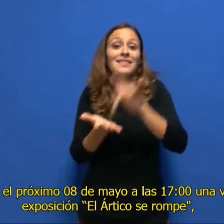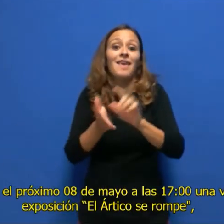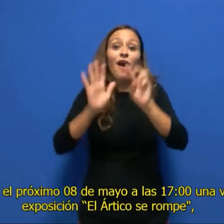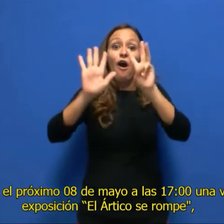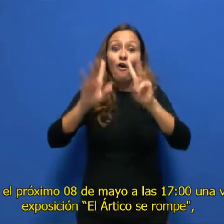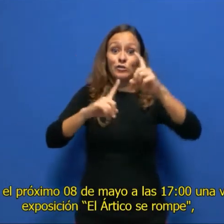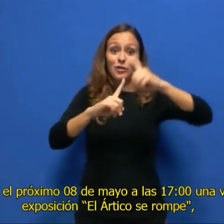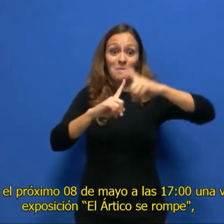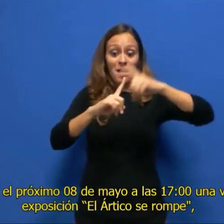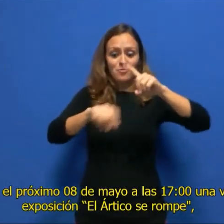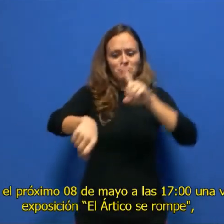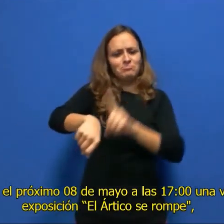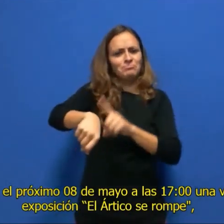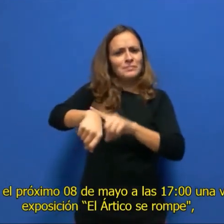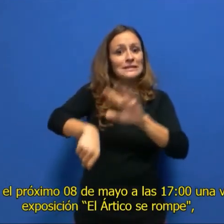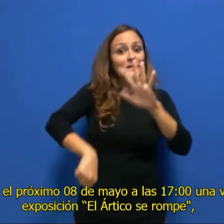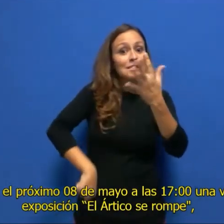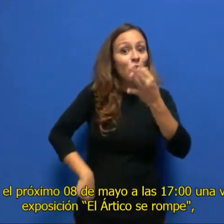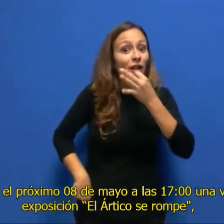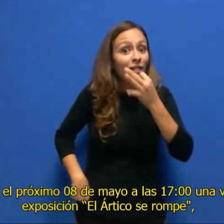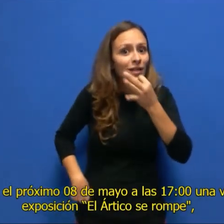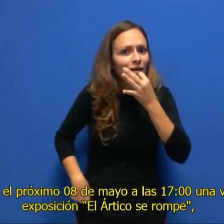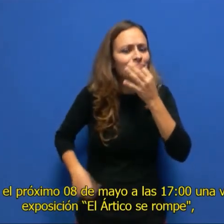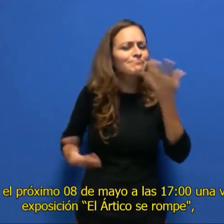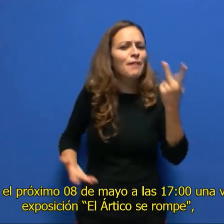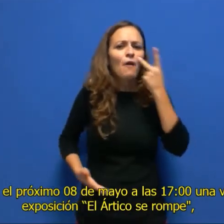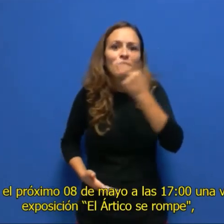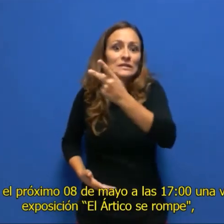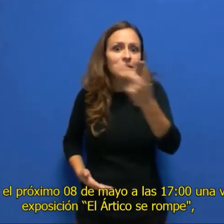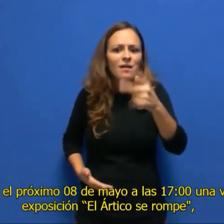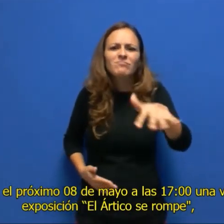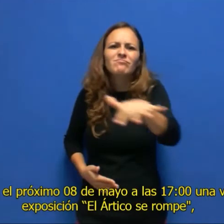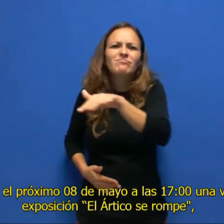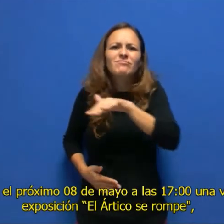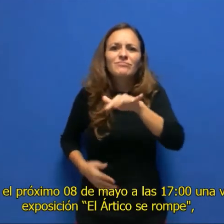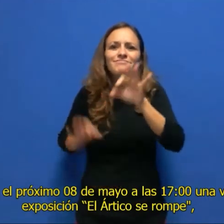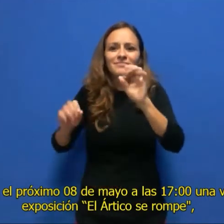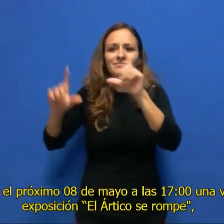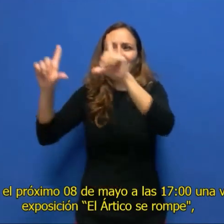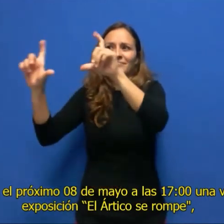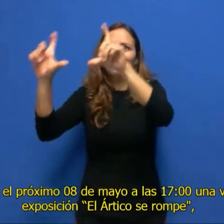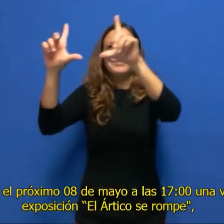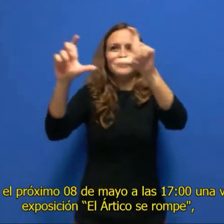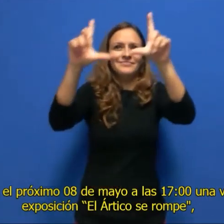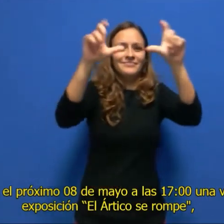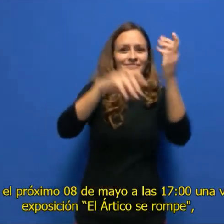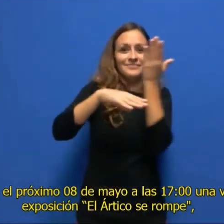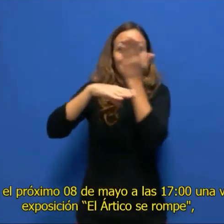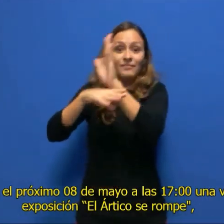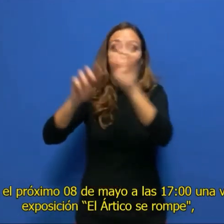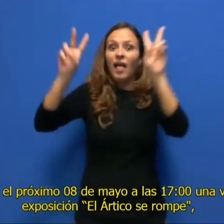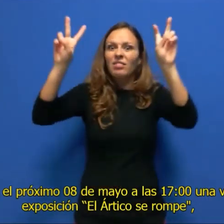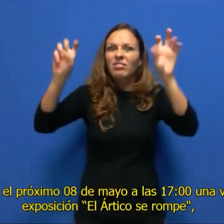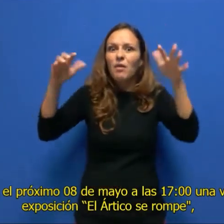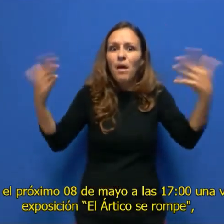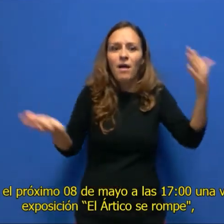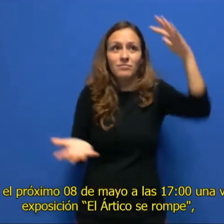próximo 8 de mayo a las 5 de la tarde una visita a la exposición El Ártico se rompe